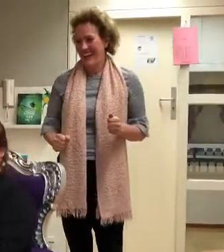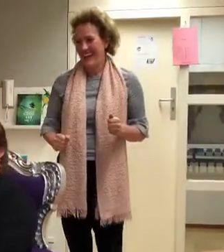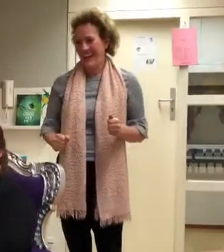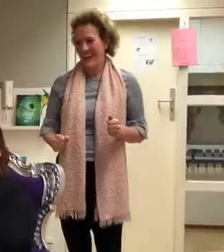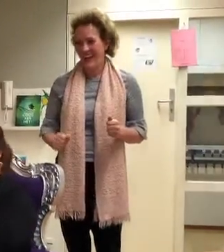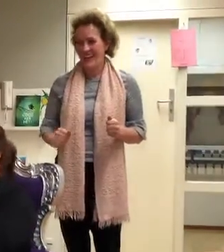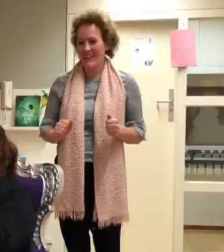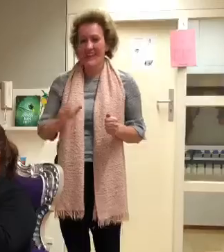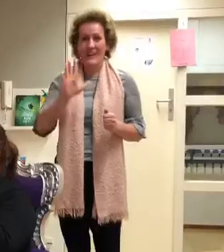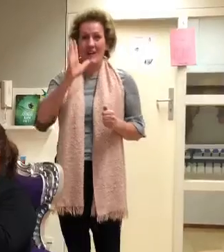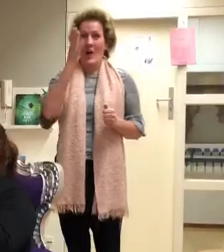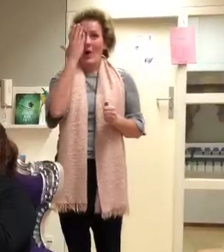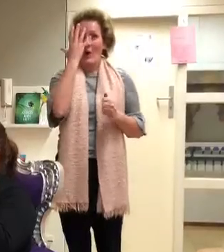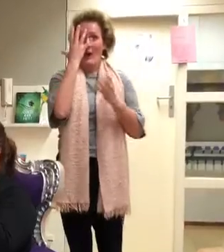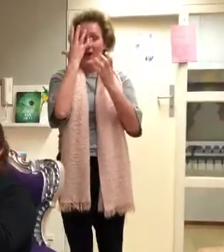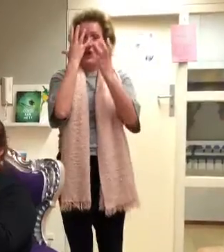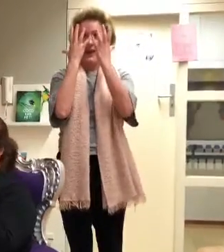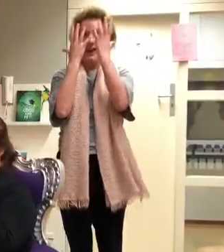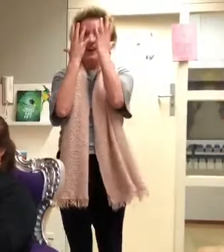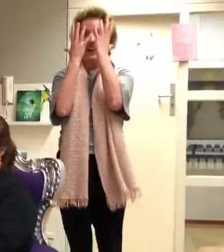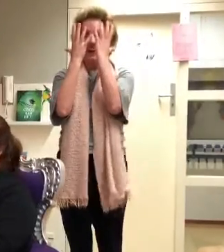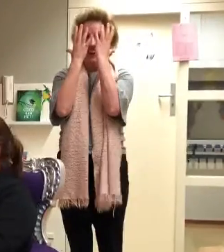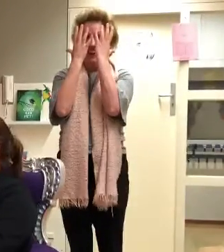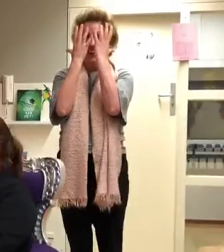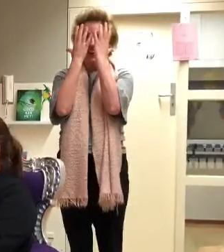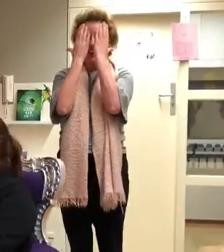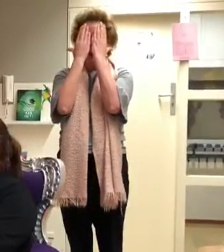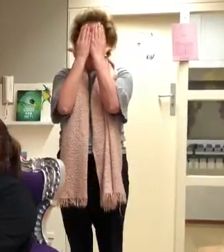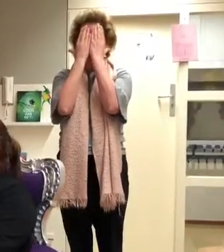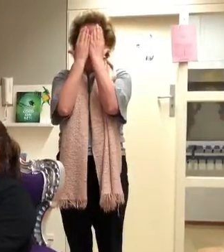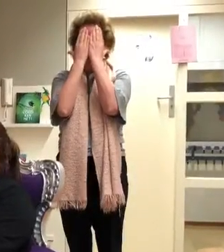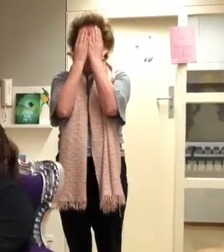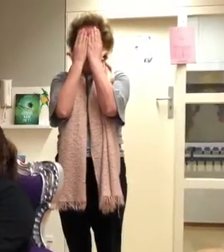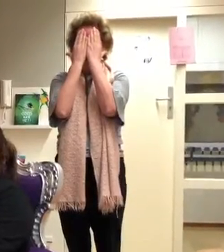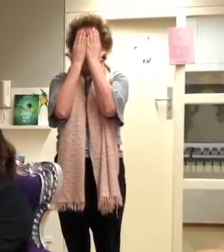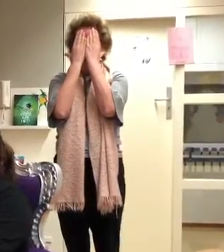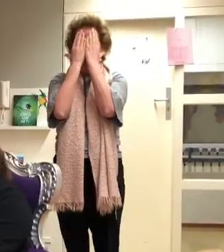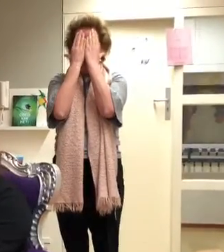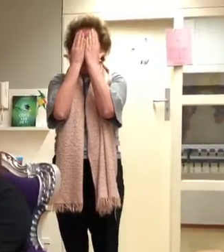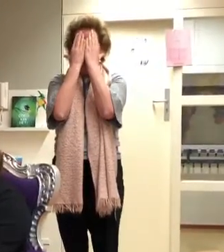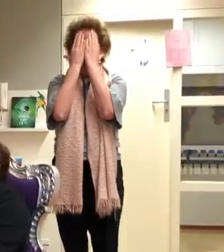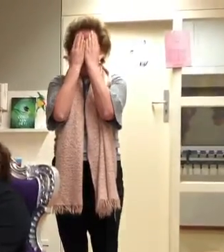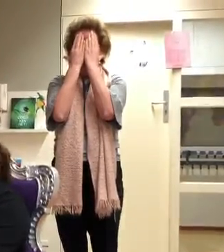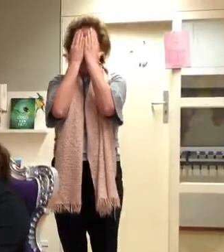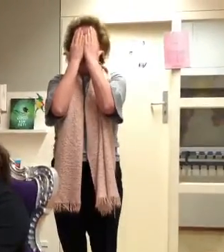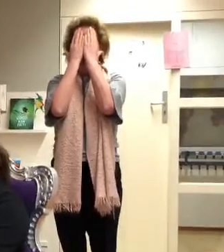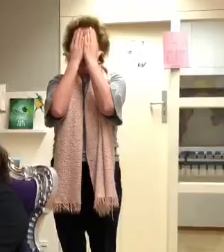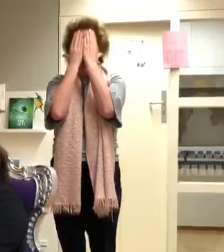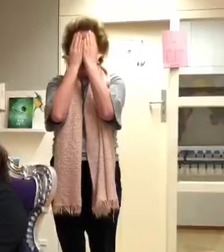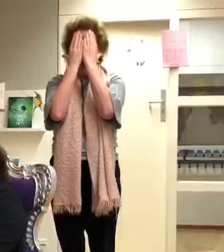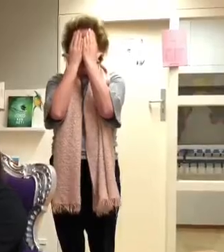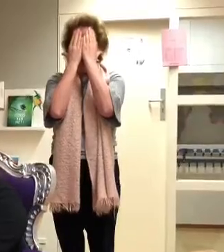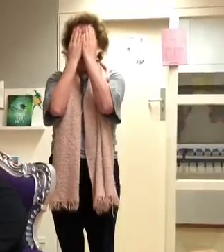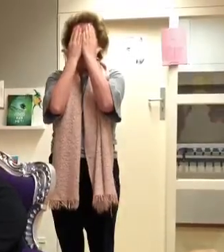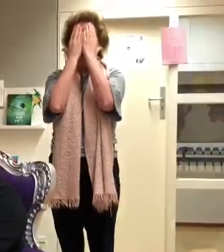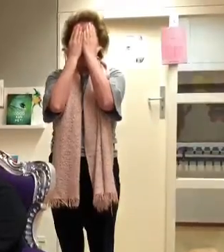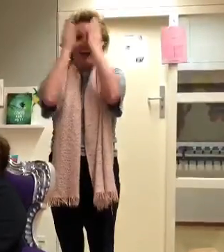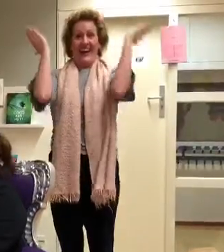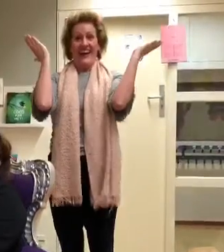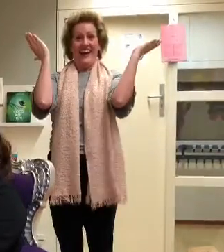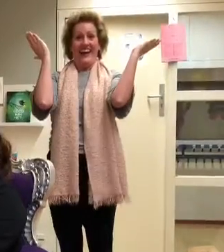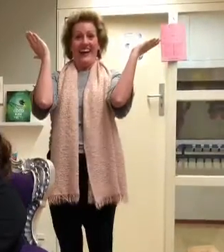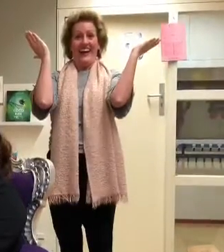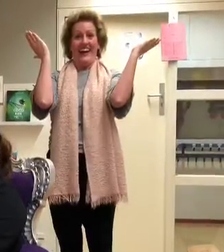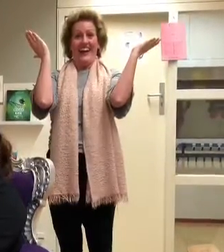Met mijn handen voor mijn ogen kan ik niets meer zien. Dan tel ik tot tien en piep!